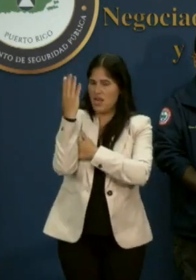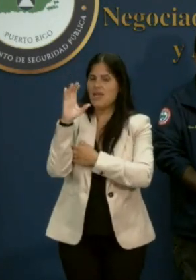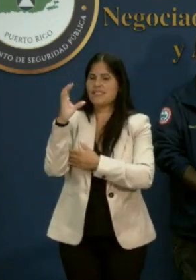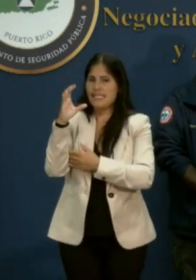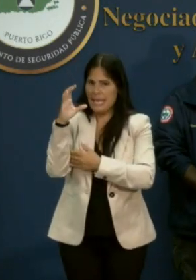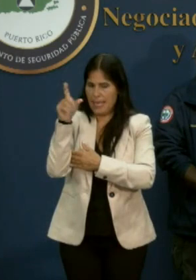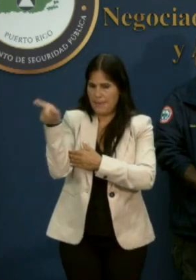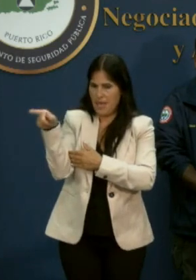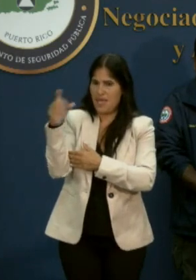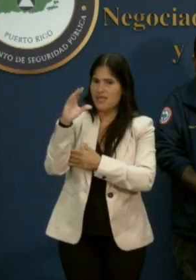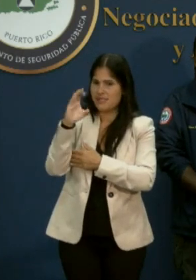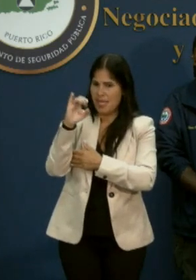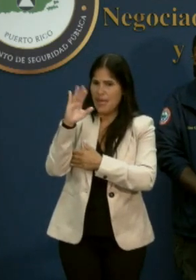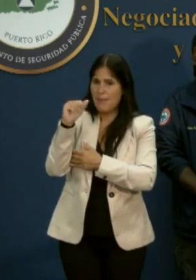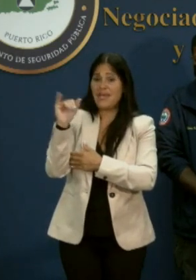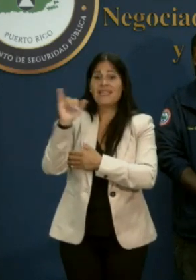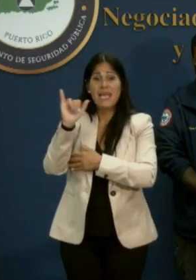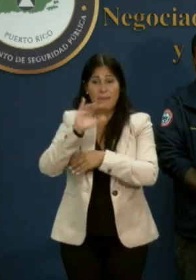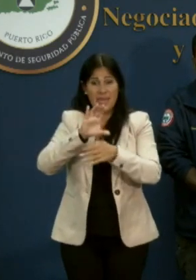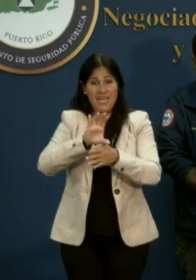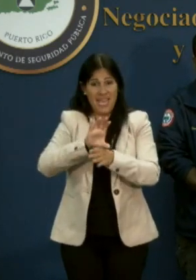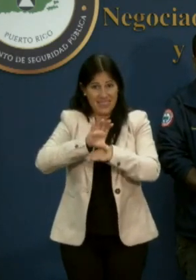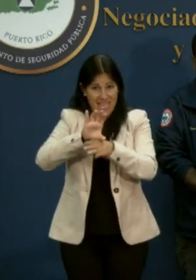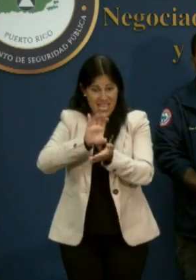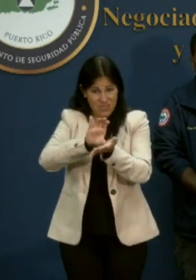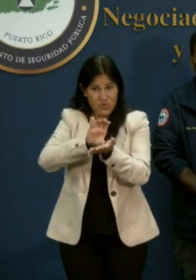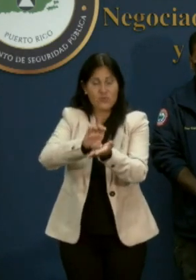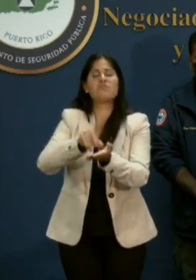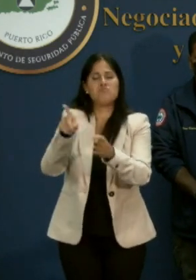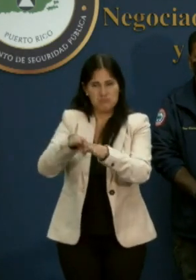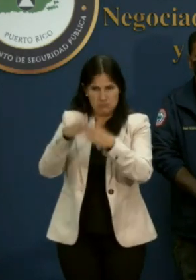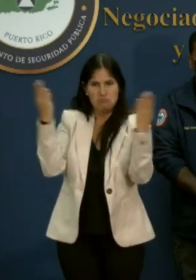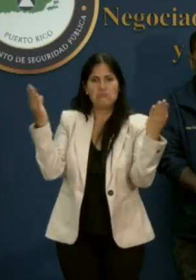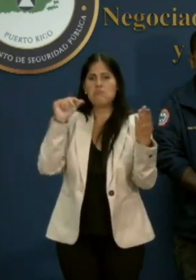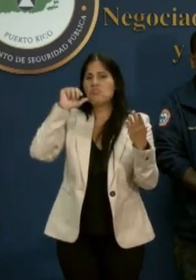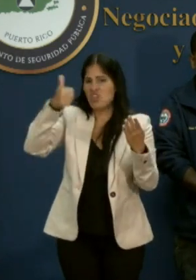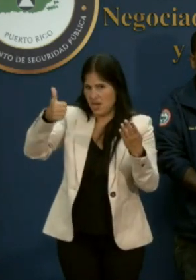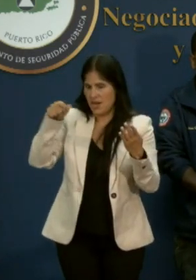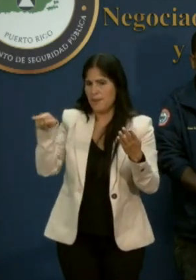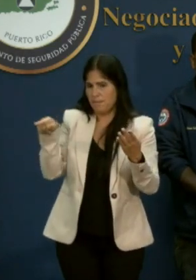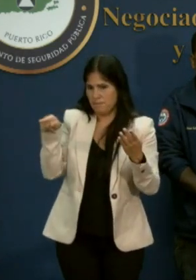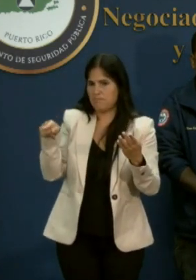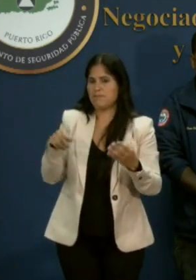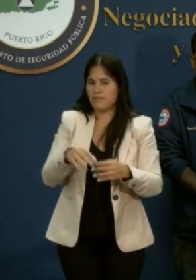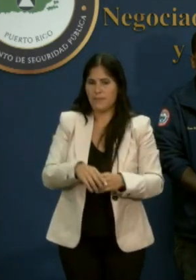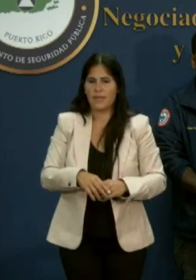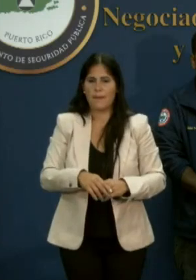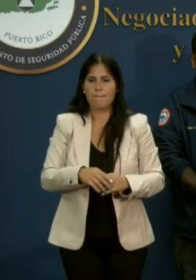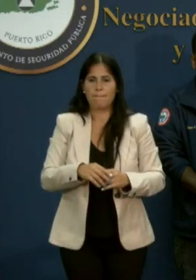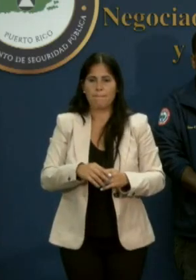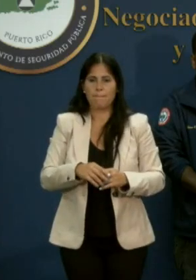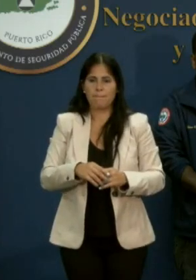Cataño, en el caso de la ruta de Cataño al Viejo San Juan.